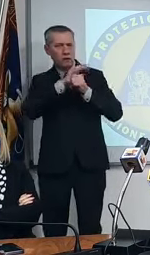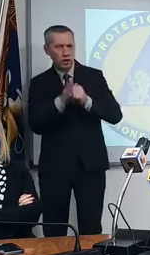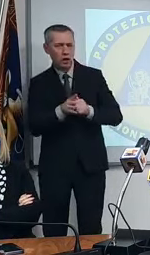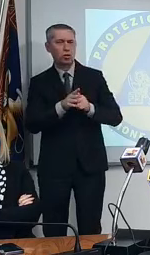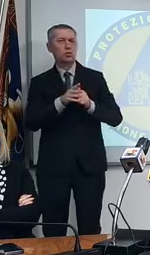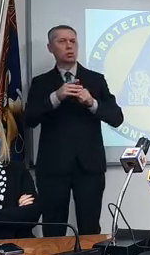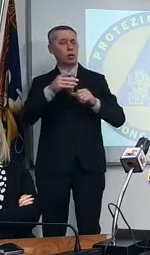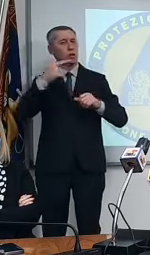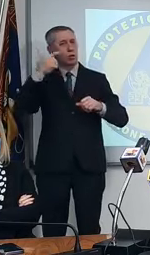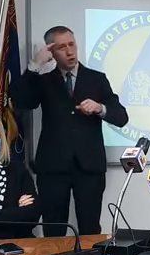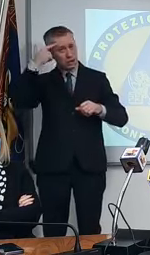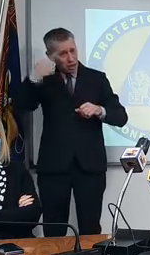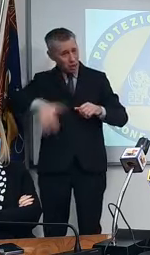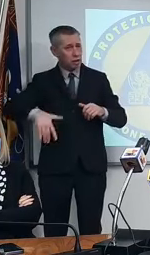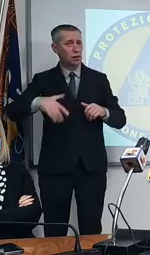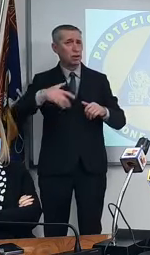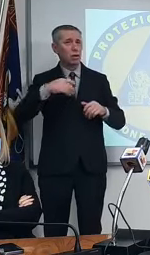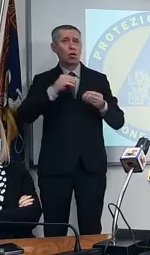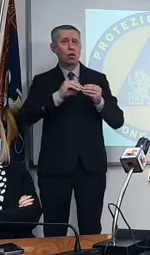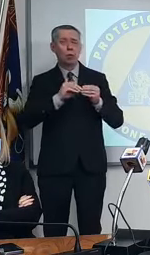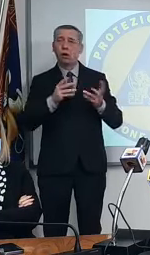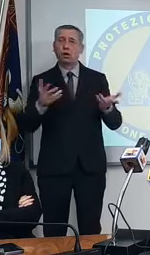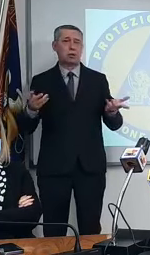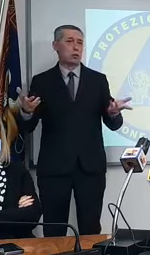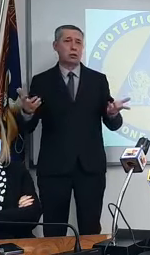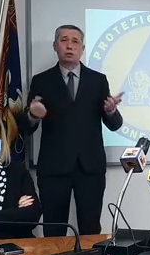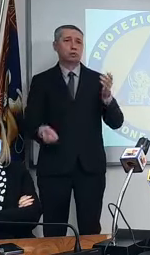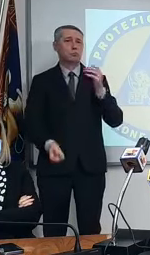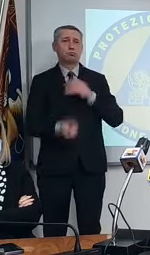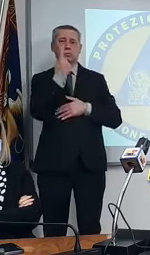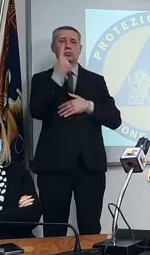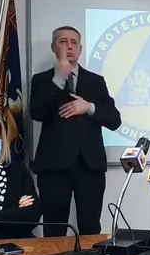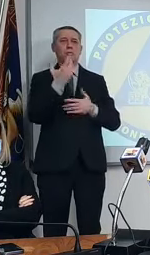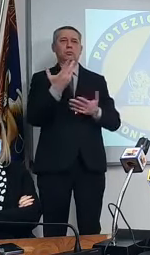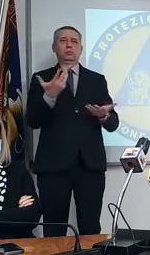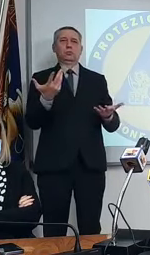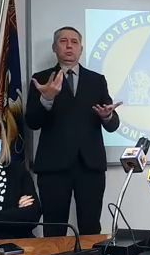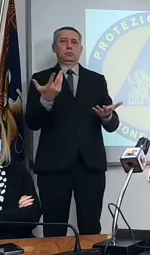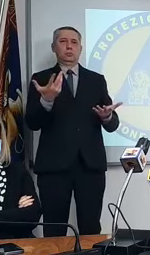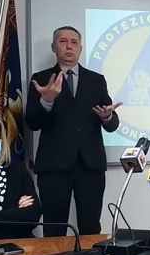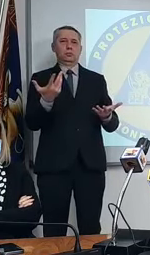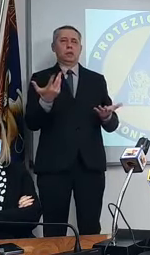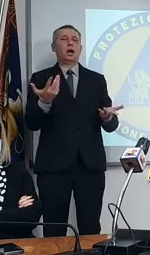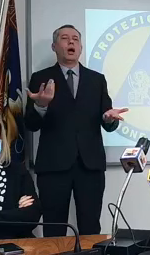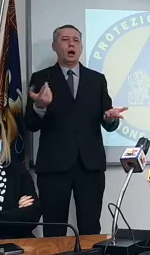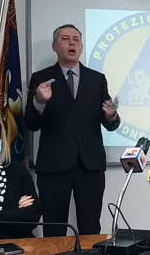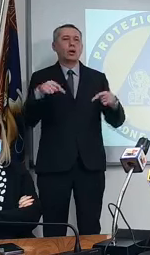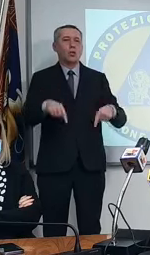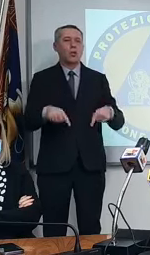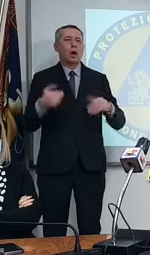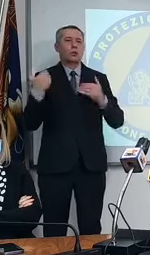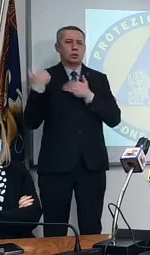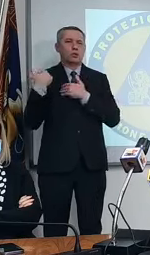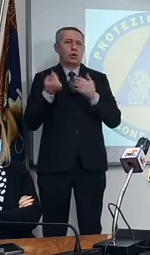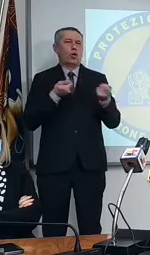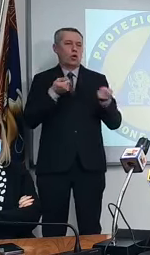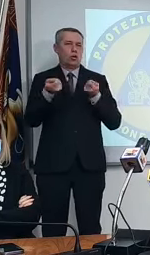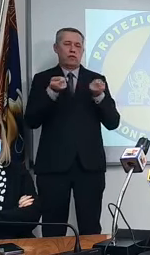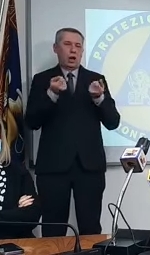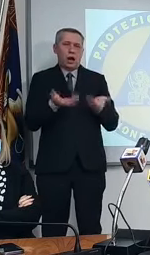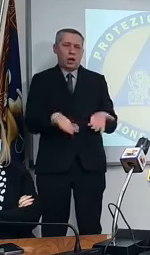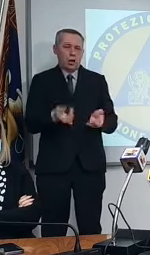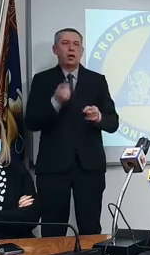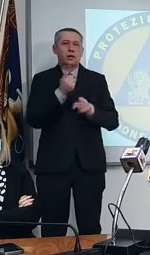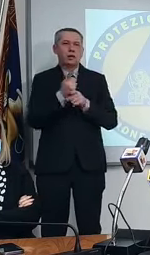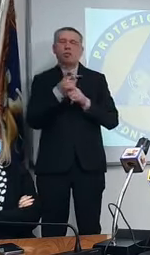covid coronavirus però siamo qui a governare e lui ha detto però io ero un chirurgo cerchiamo di fare il nostro meglio quel